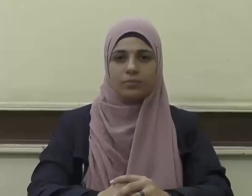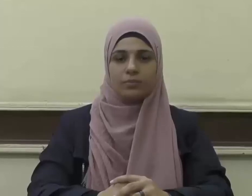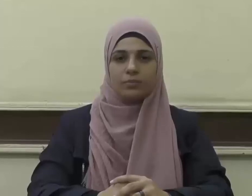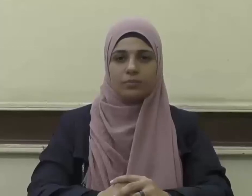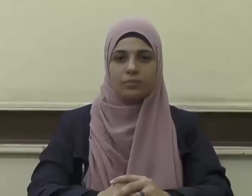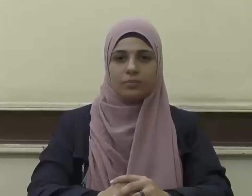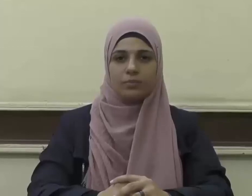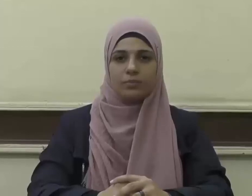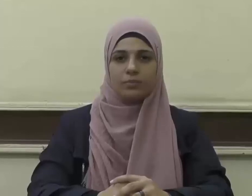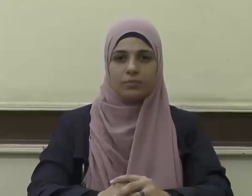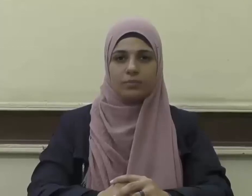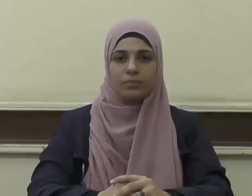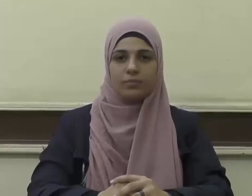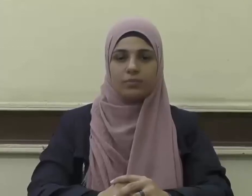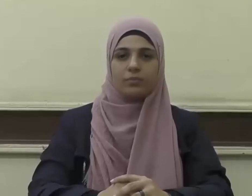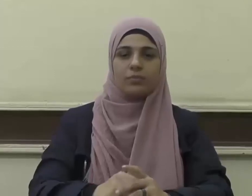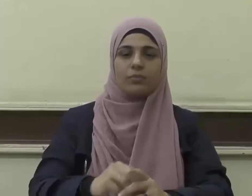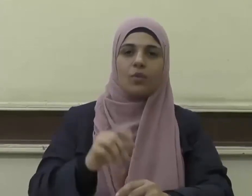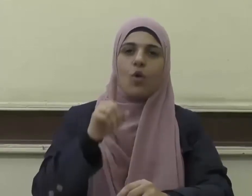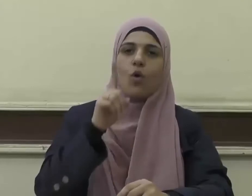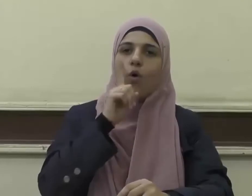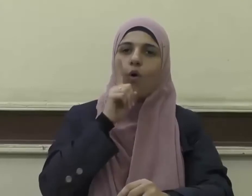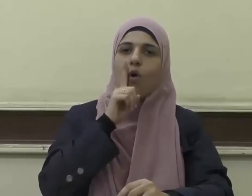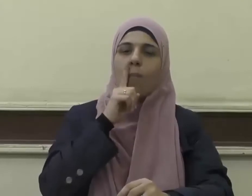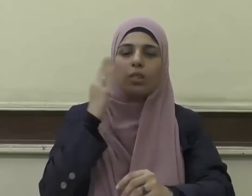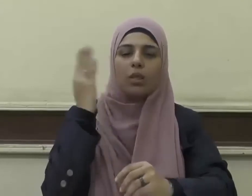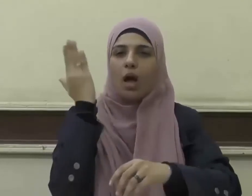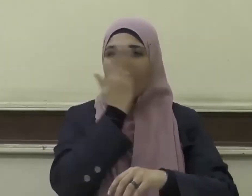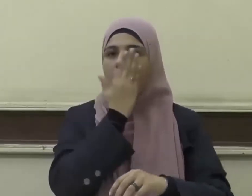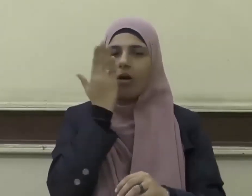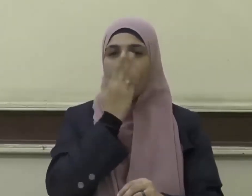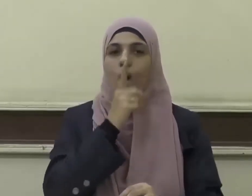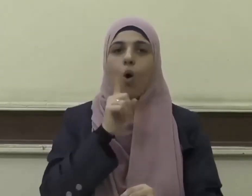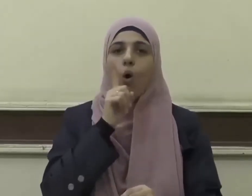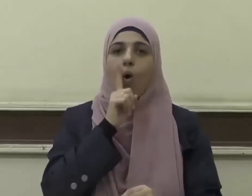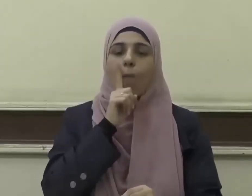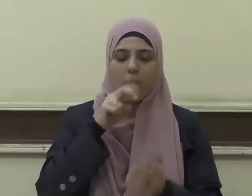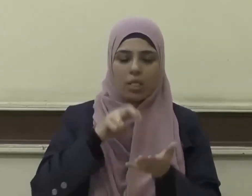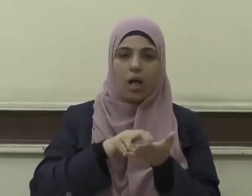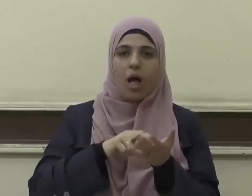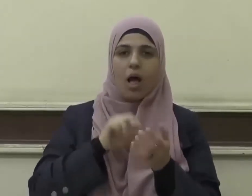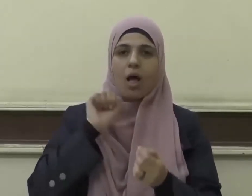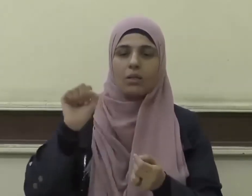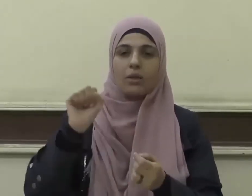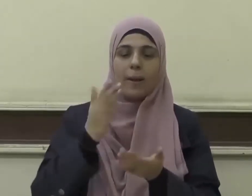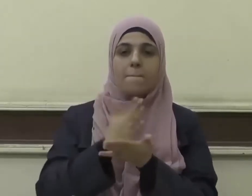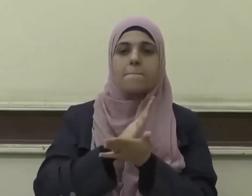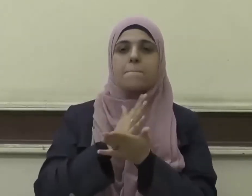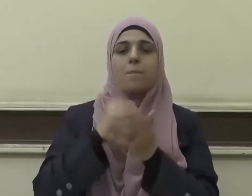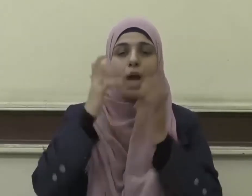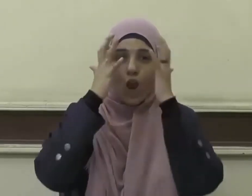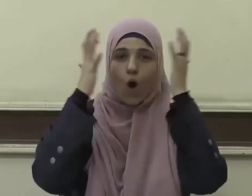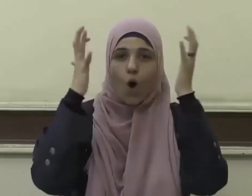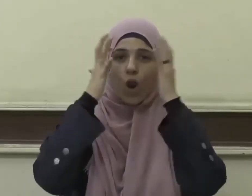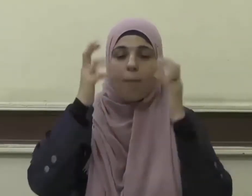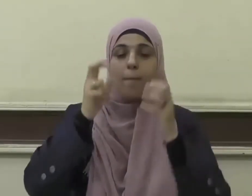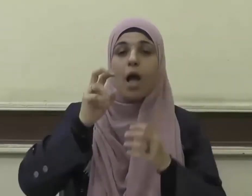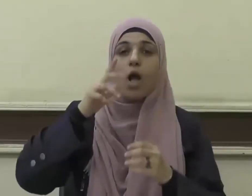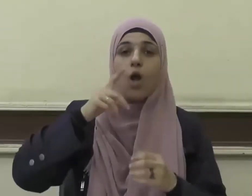امّة اقرأ امّة اتقن بين علماء الامّة وعلماء الفتنة